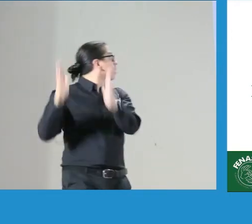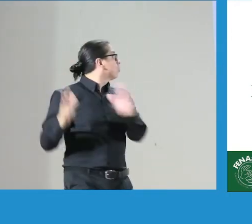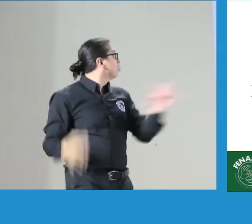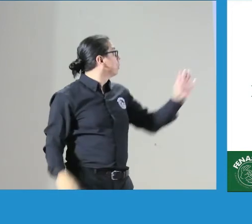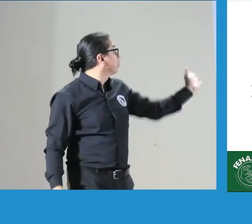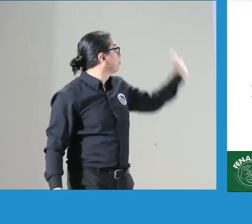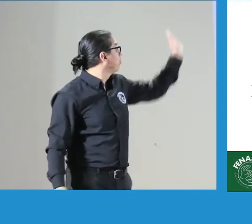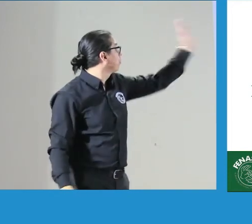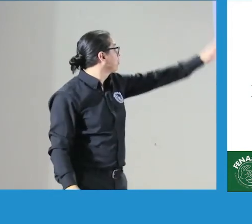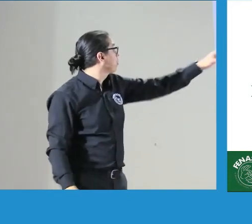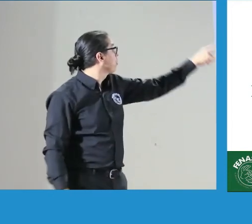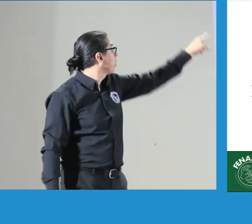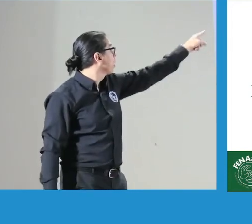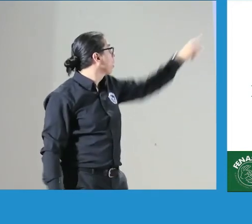que se hizo formación de intérpretes